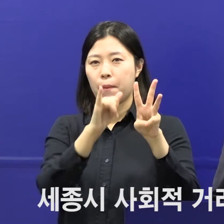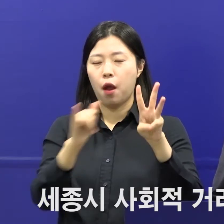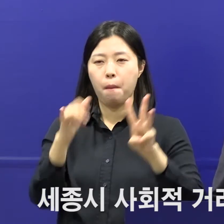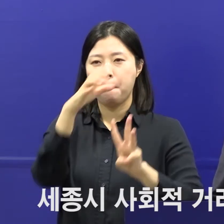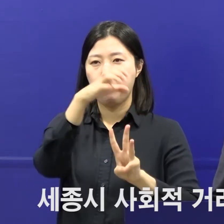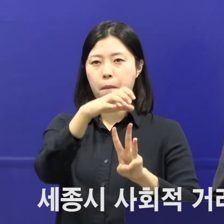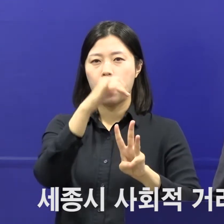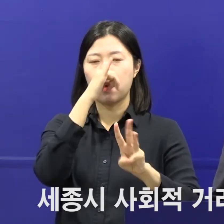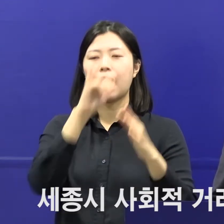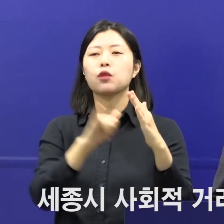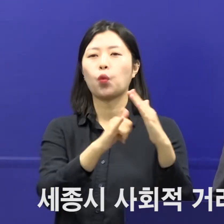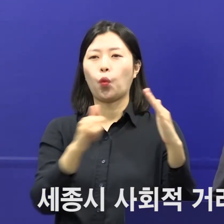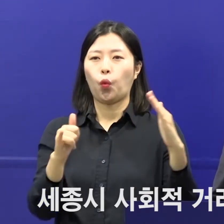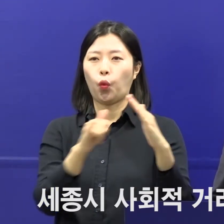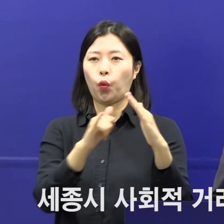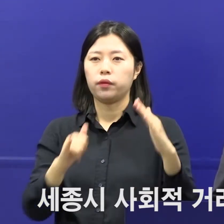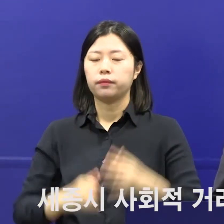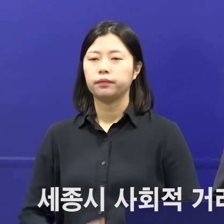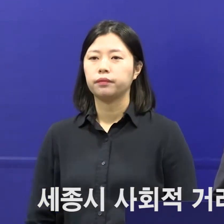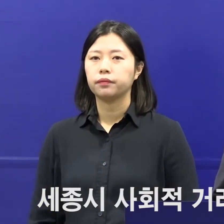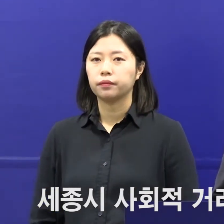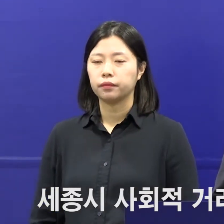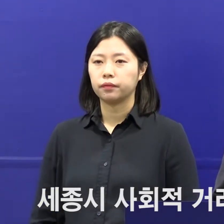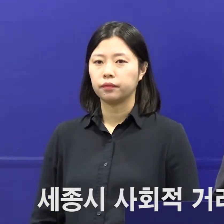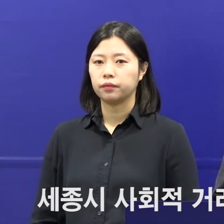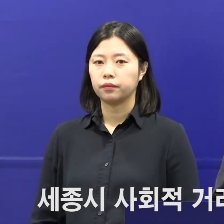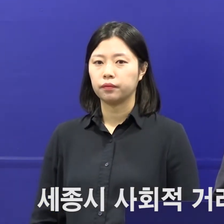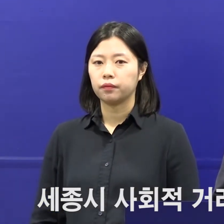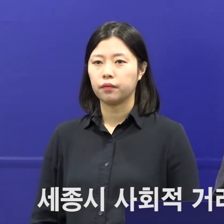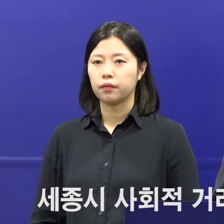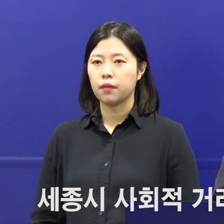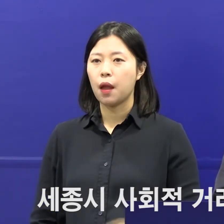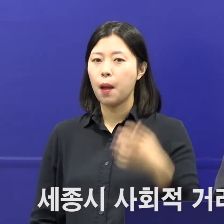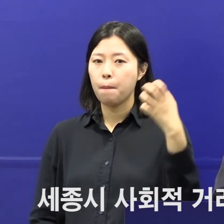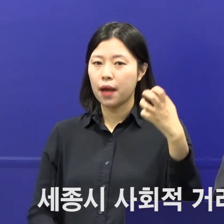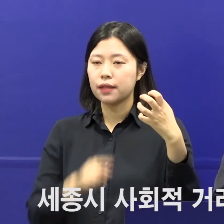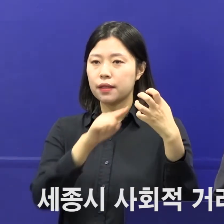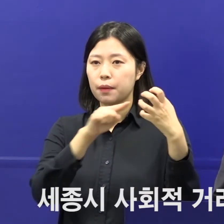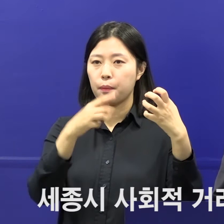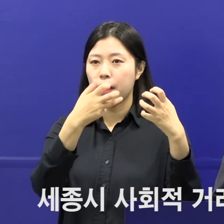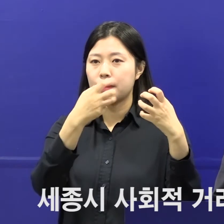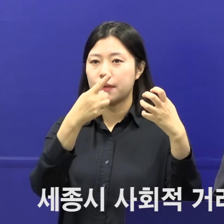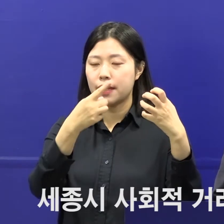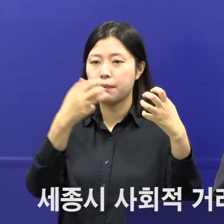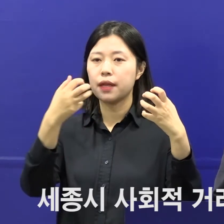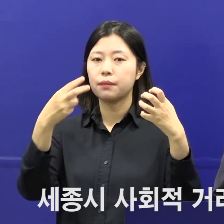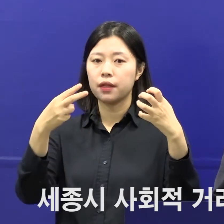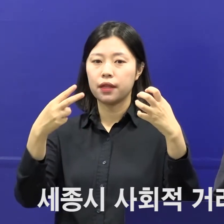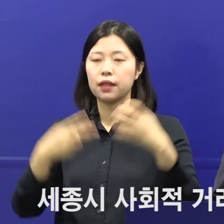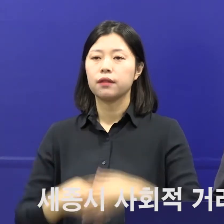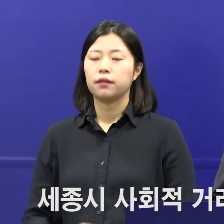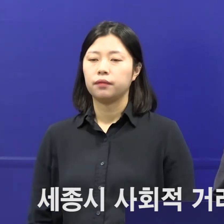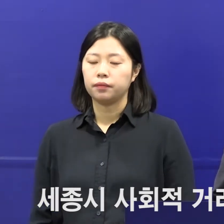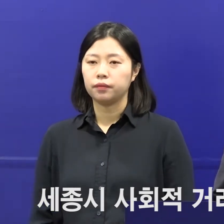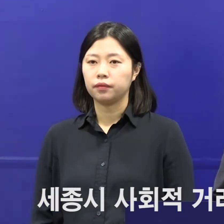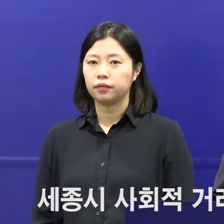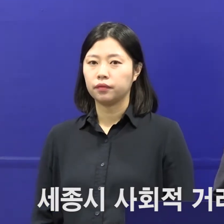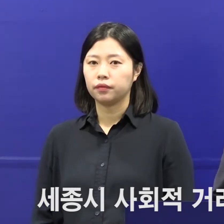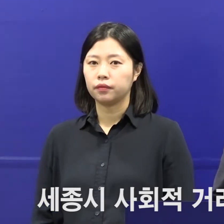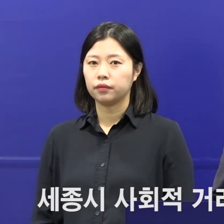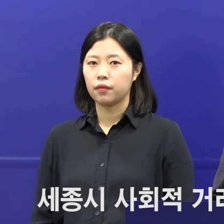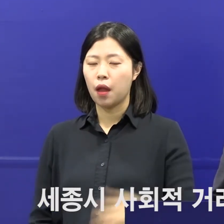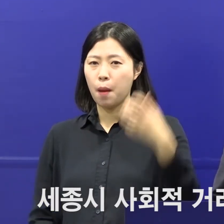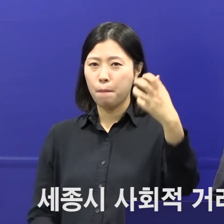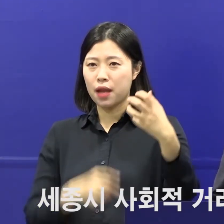모두 일가족인데요. 80번, 81번, 82번 확진자들은 80번 환자가